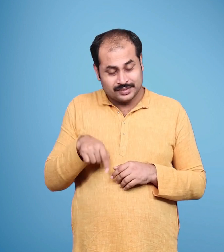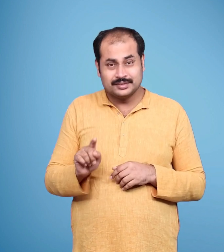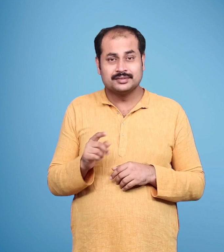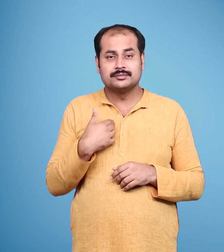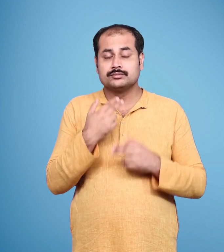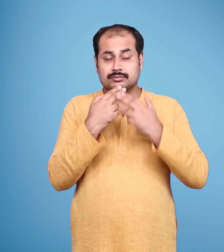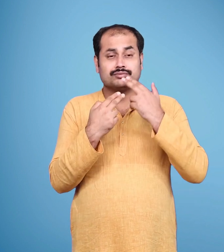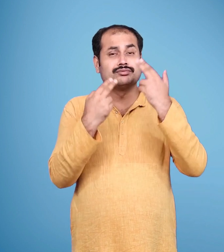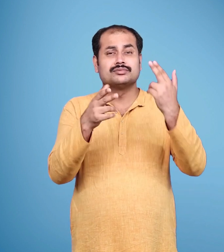कहा